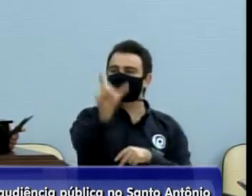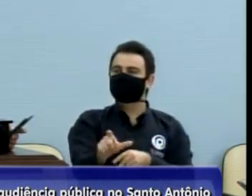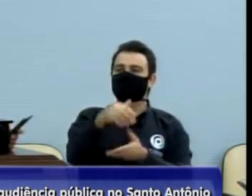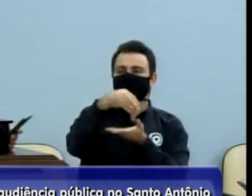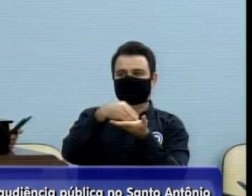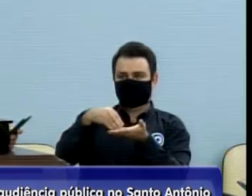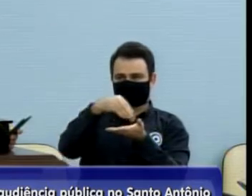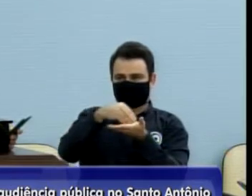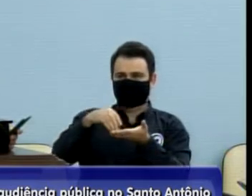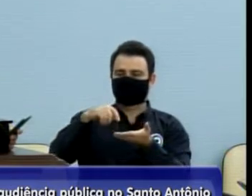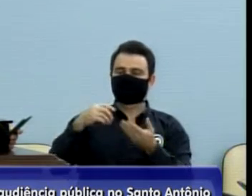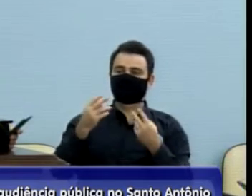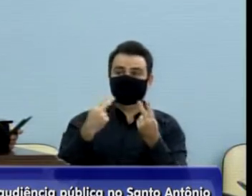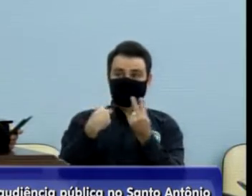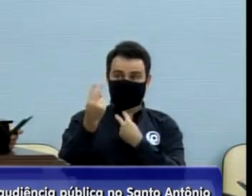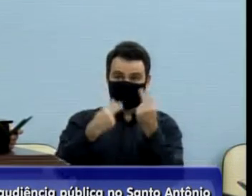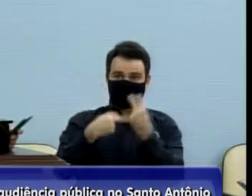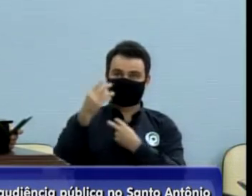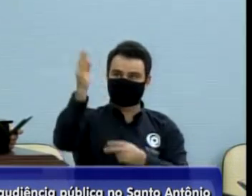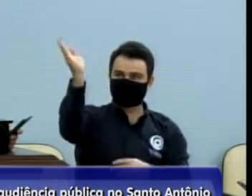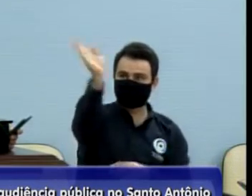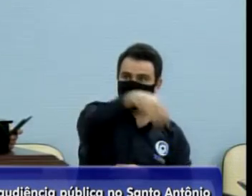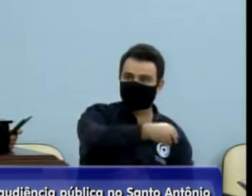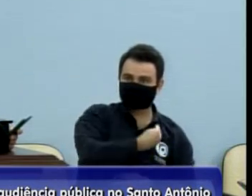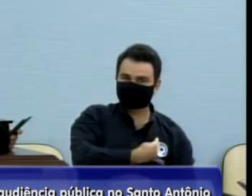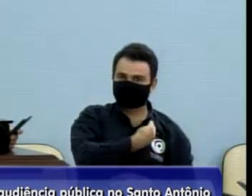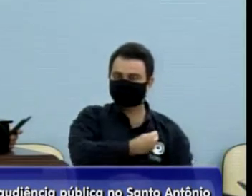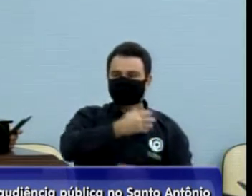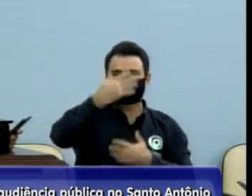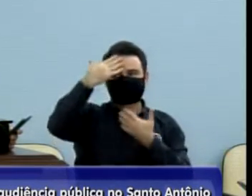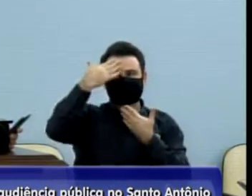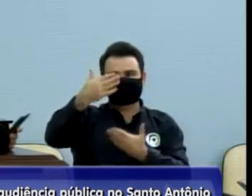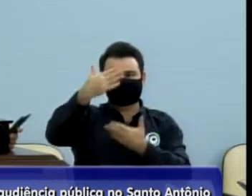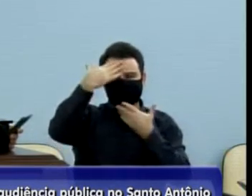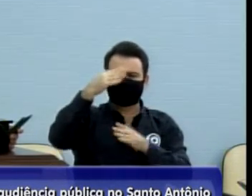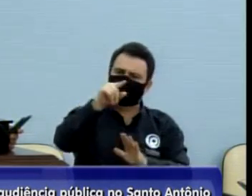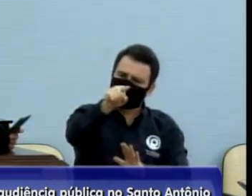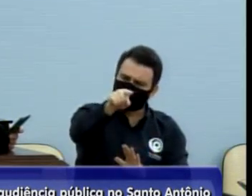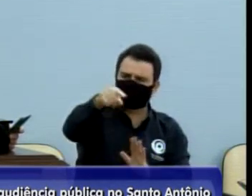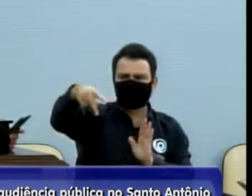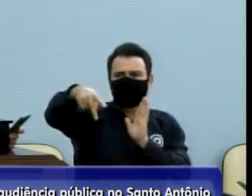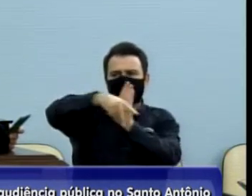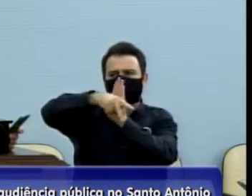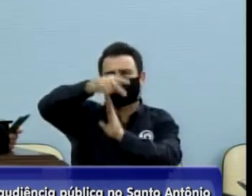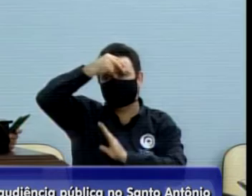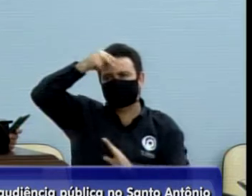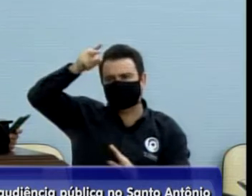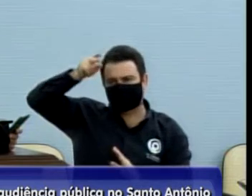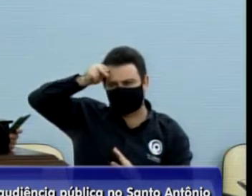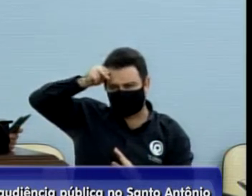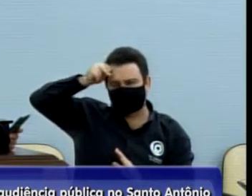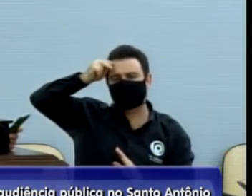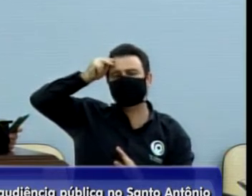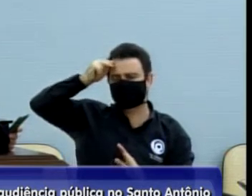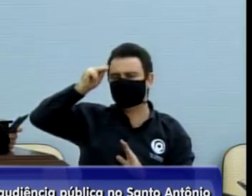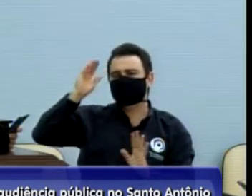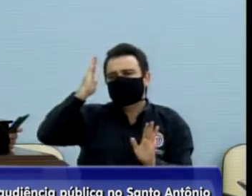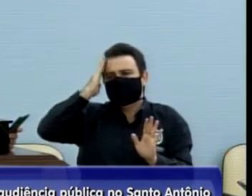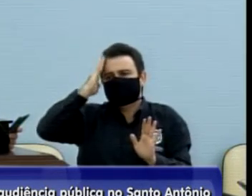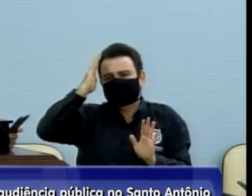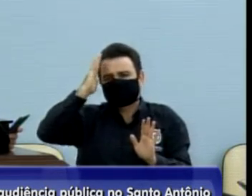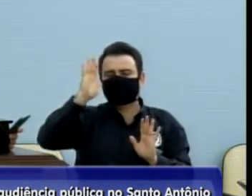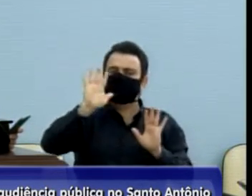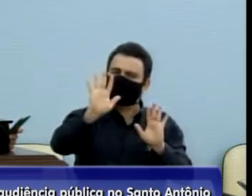também agradeço, independente das posições, realmente o secretário, e aí também tem que